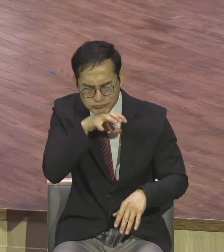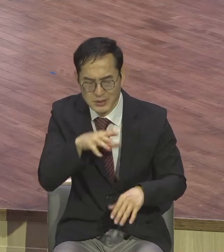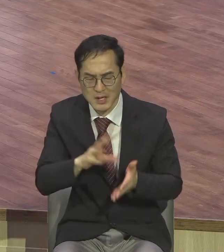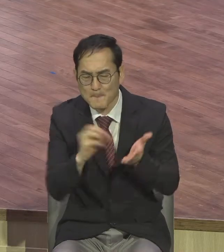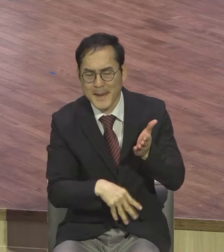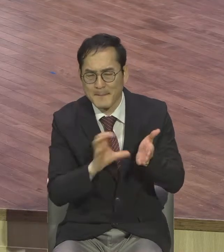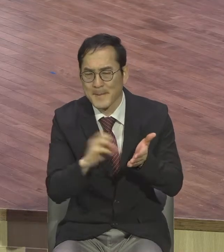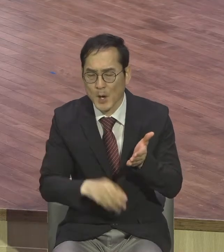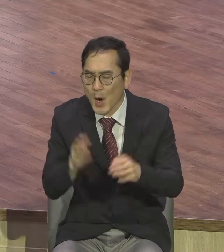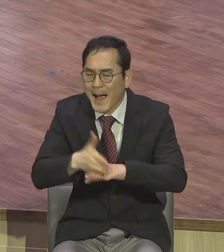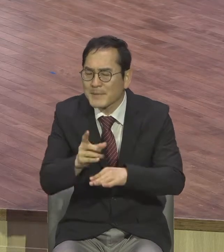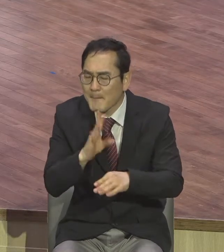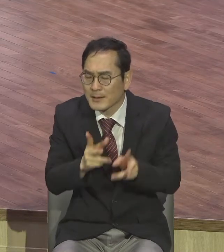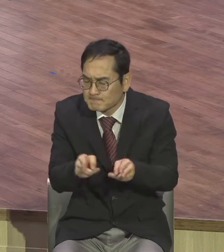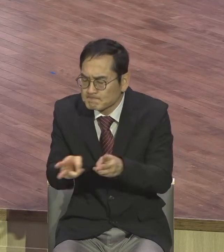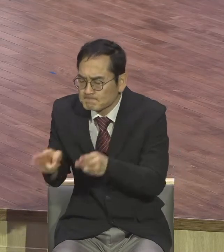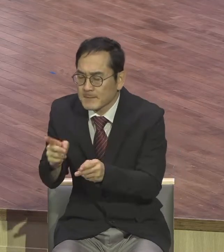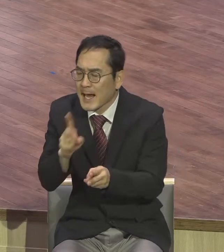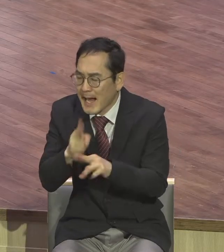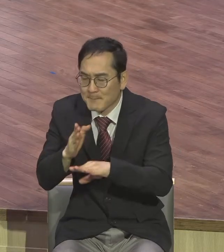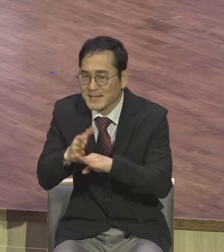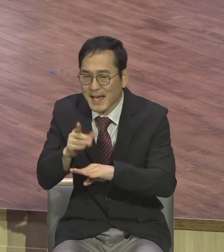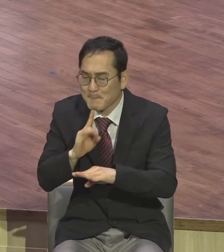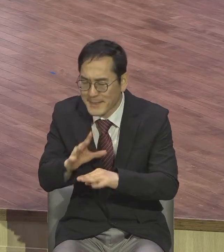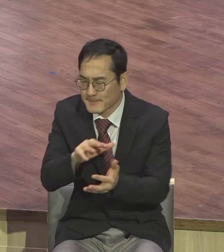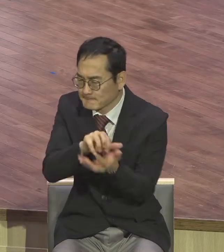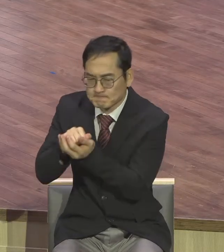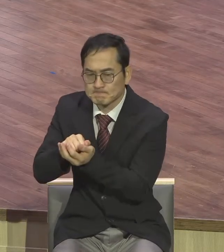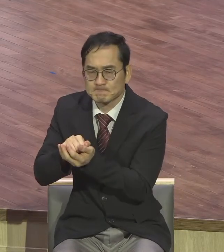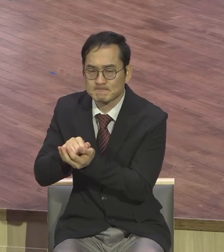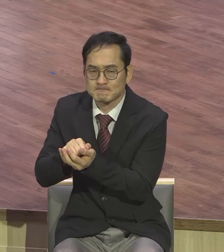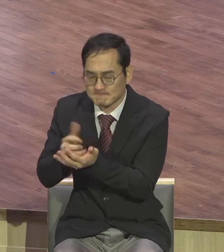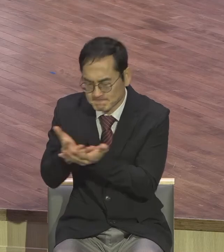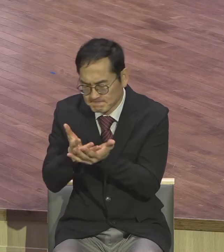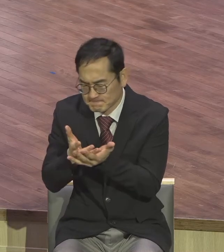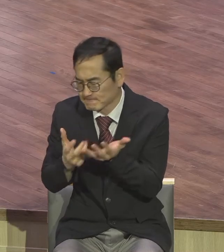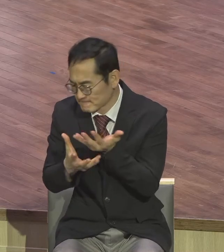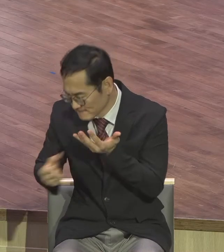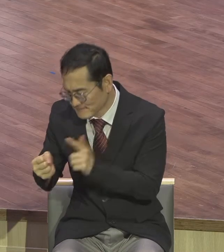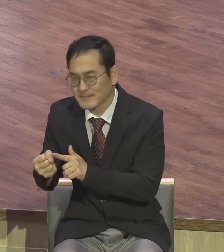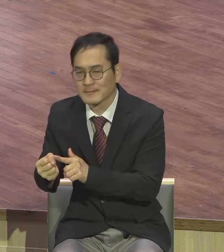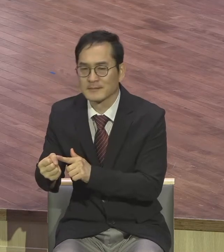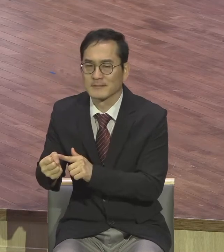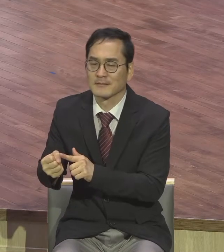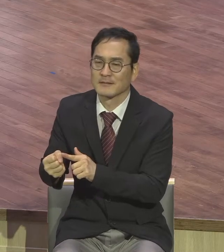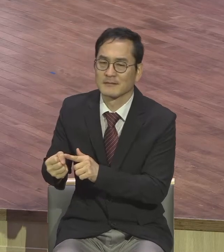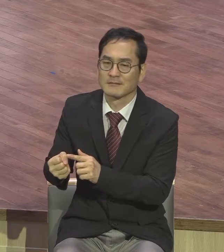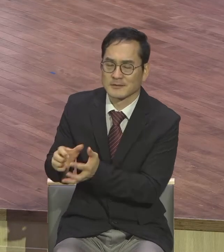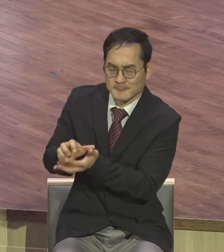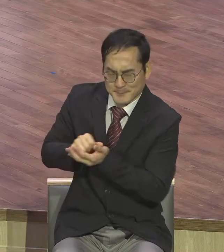영적인 무슨 경영기가 왔는지